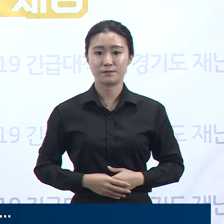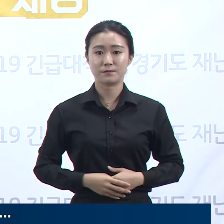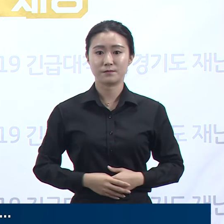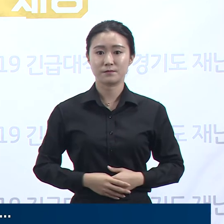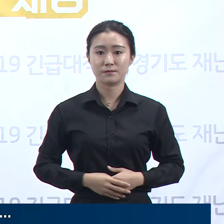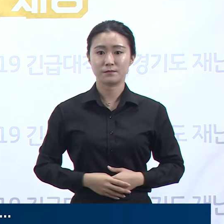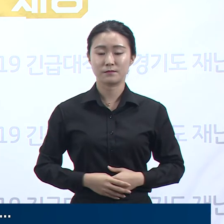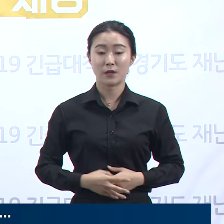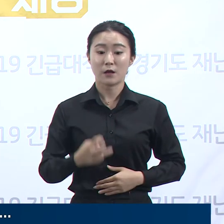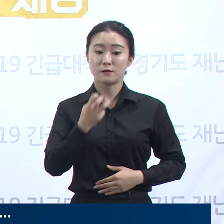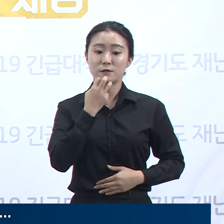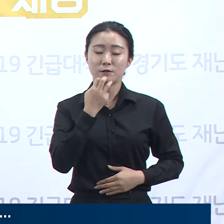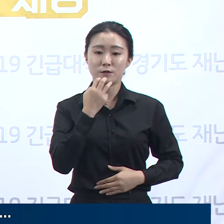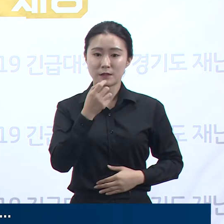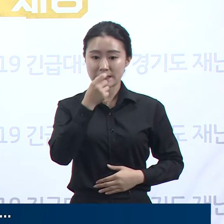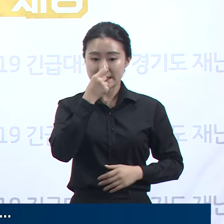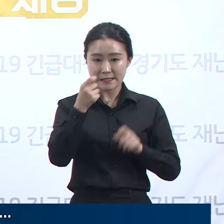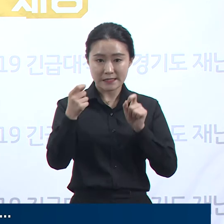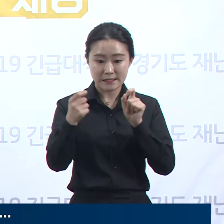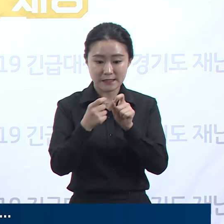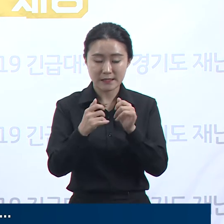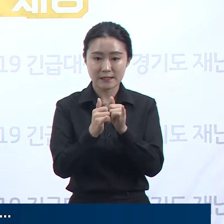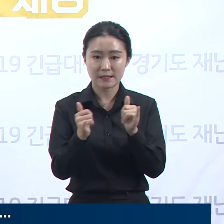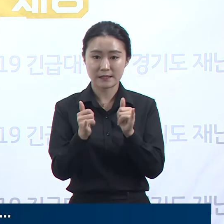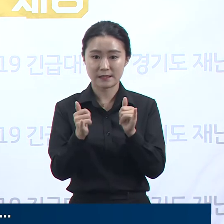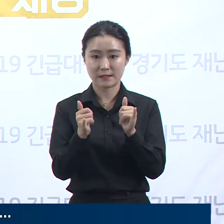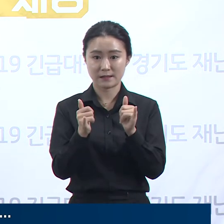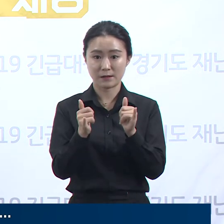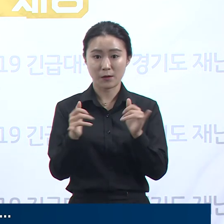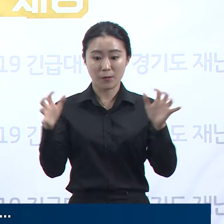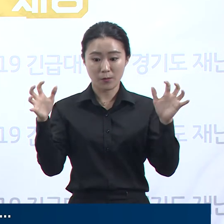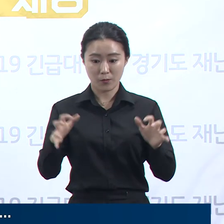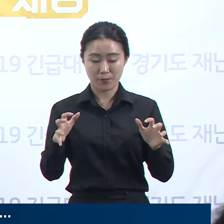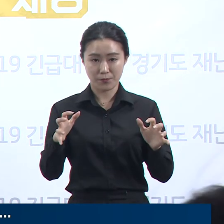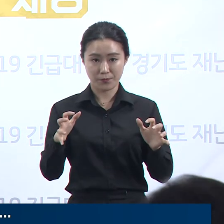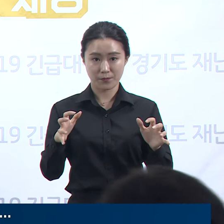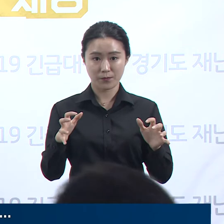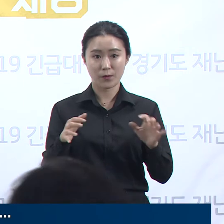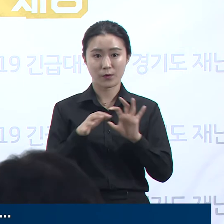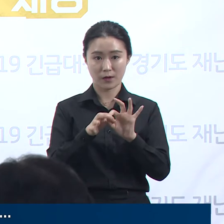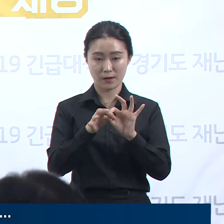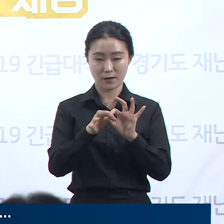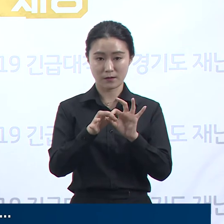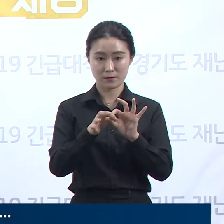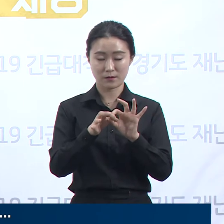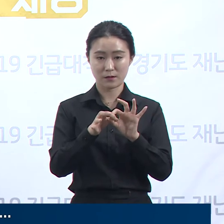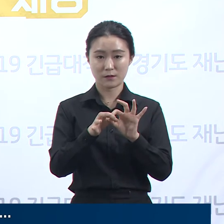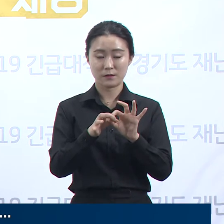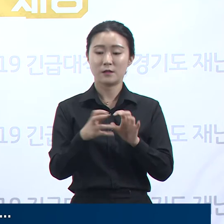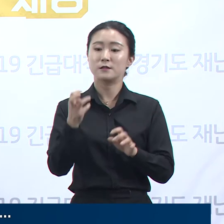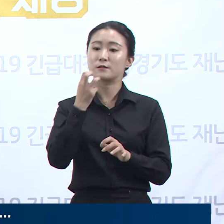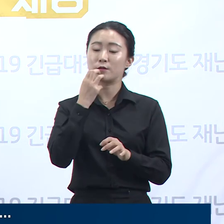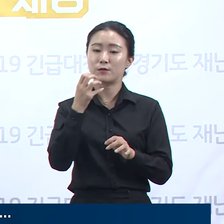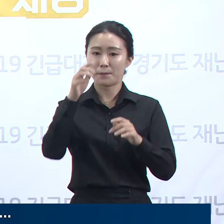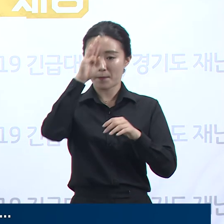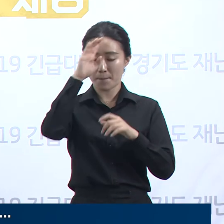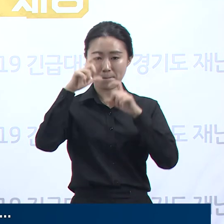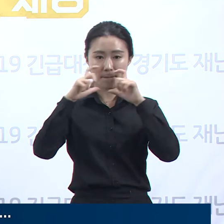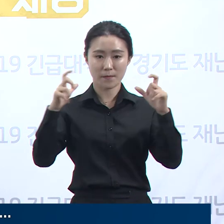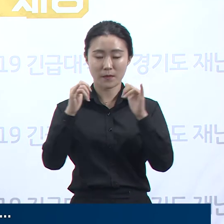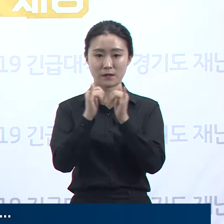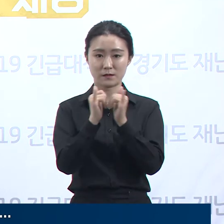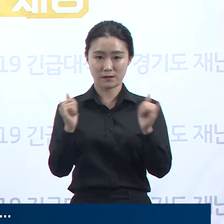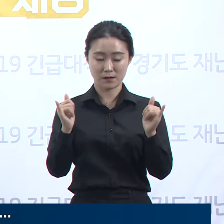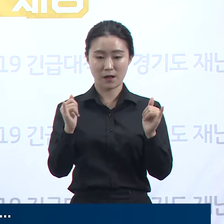서울 관악구 지인모임 관련 도내 확진 상황입니다. 서울 확진자의 배우자로 파우츠의 한 물류회사에